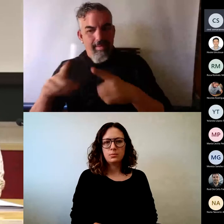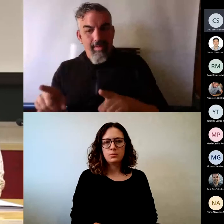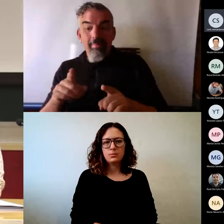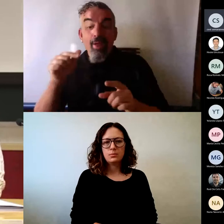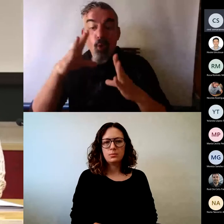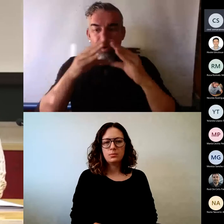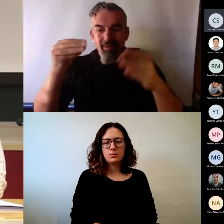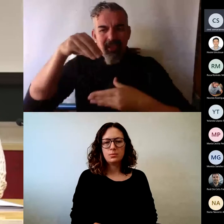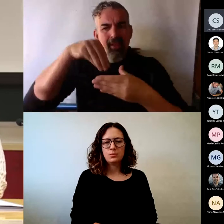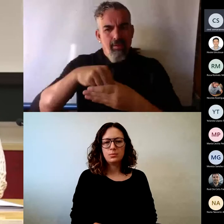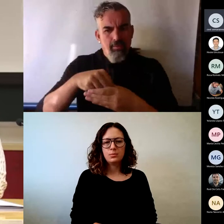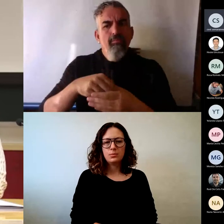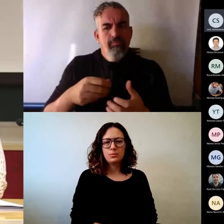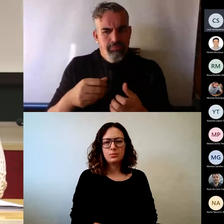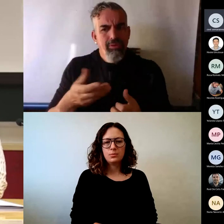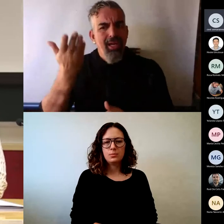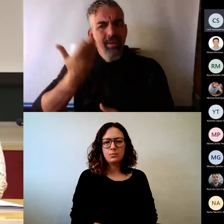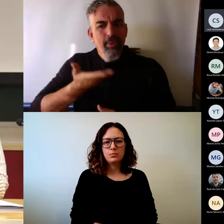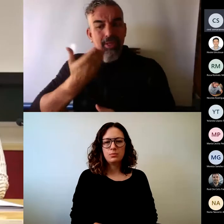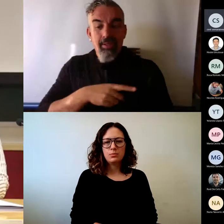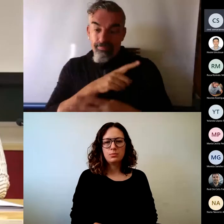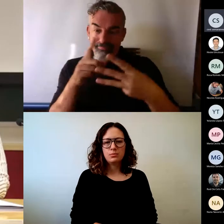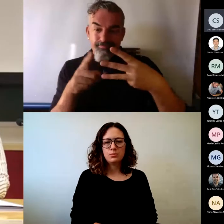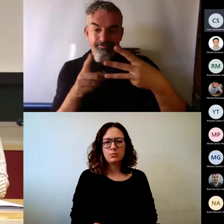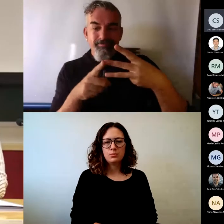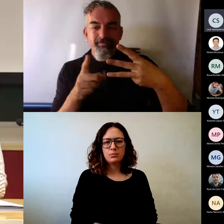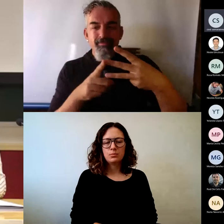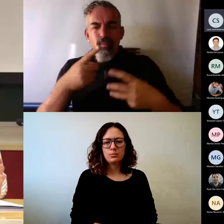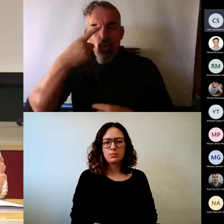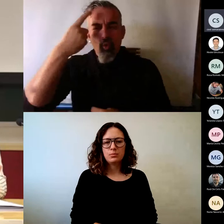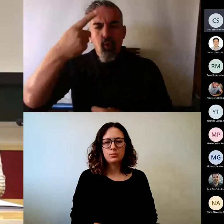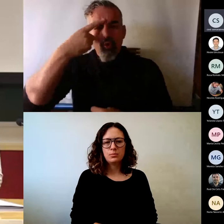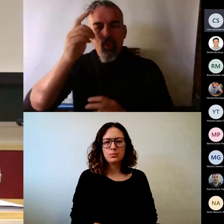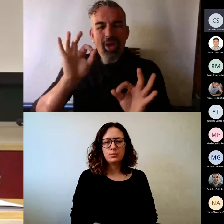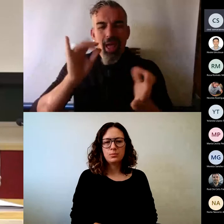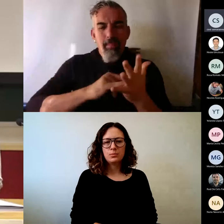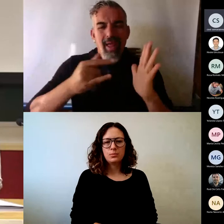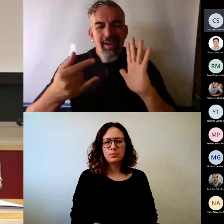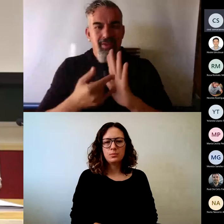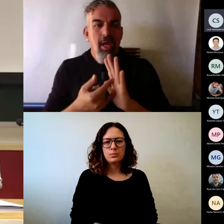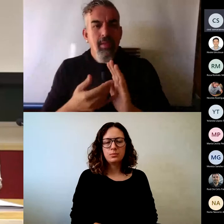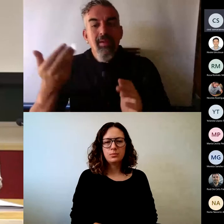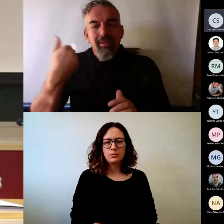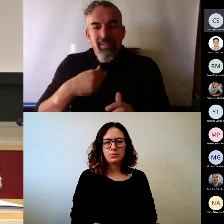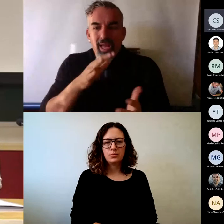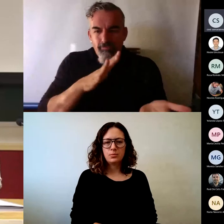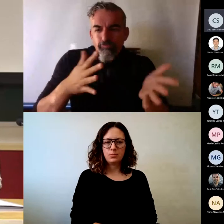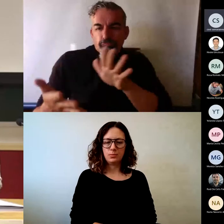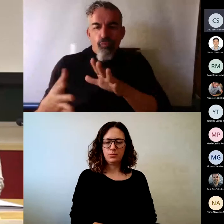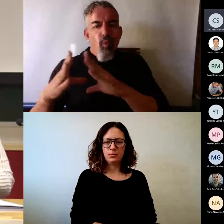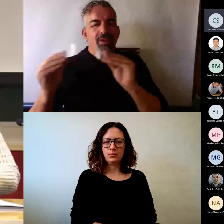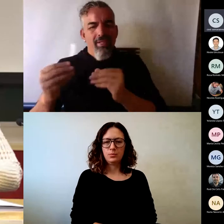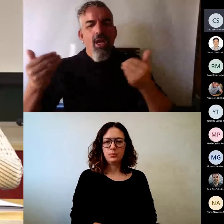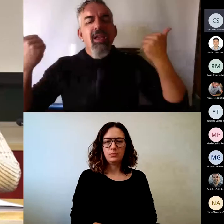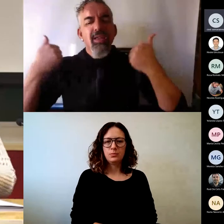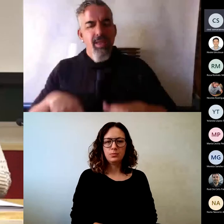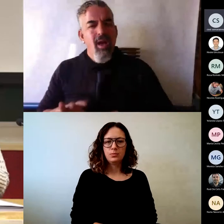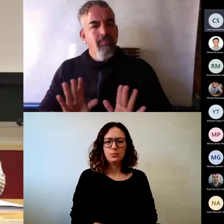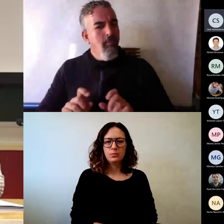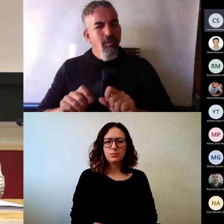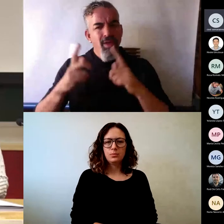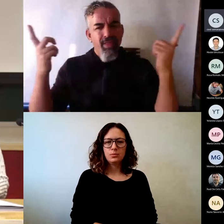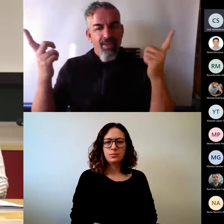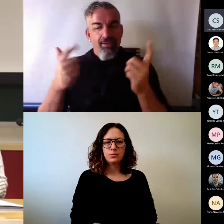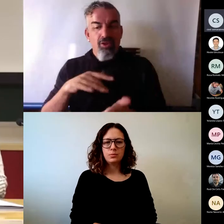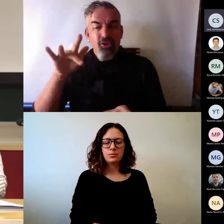Entonces, también la cultura de la planificación ya está en la universidad. Acordaros de los